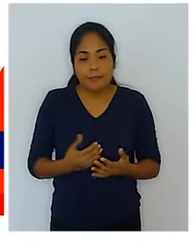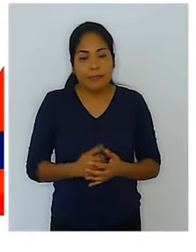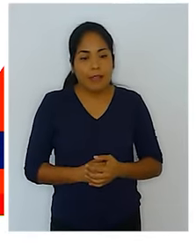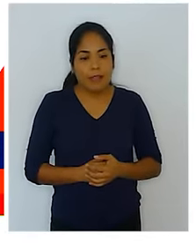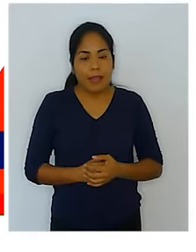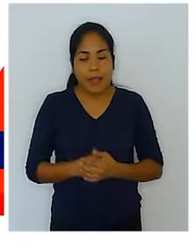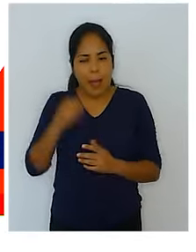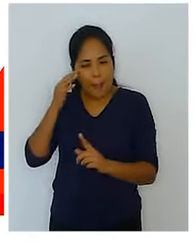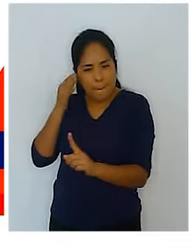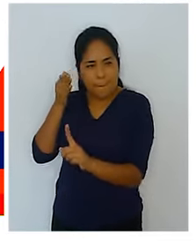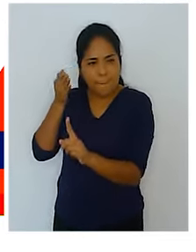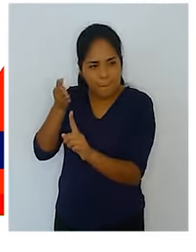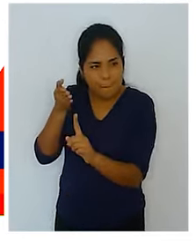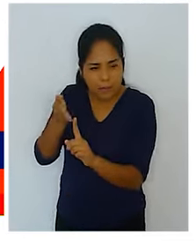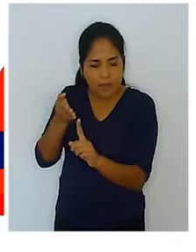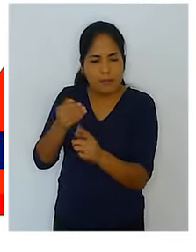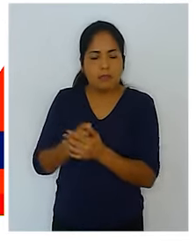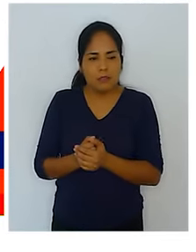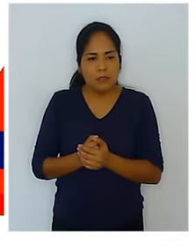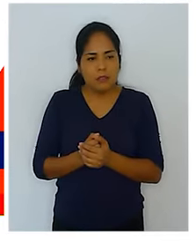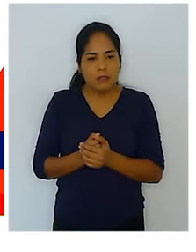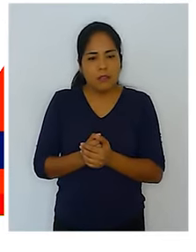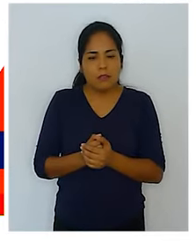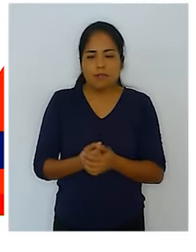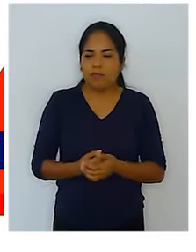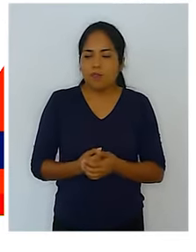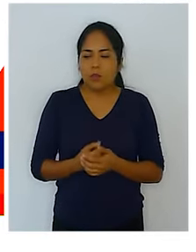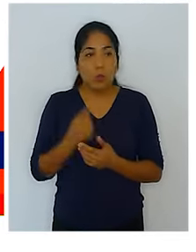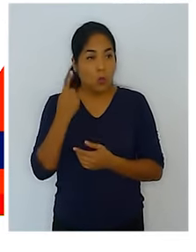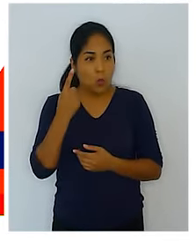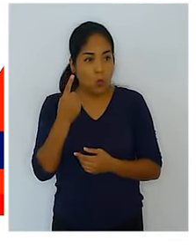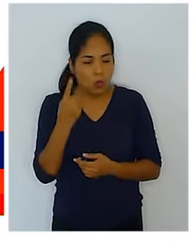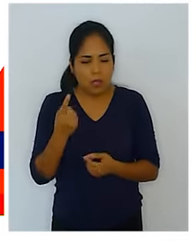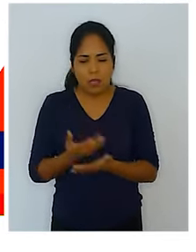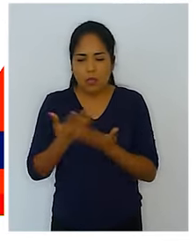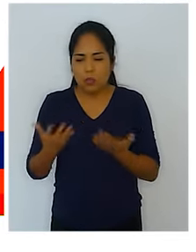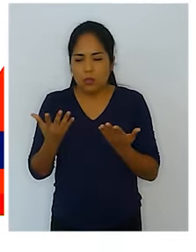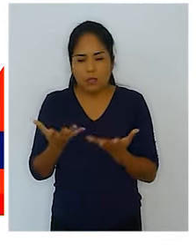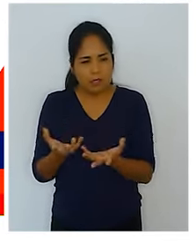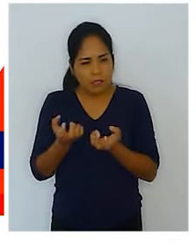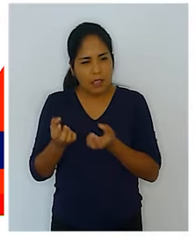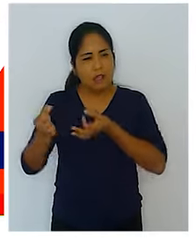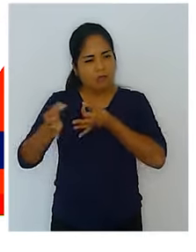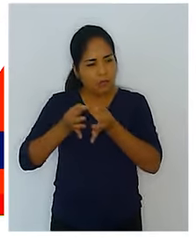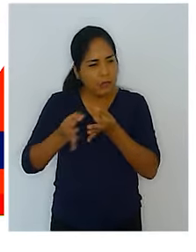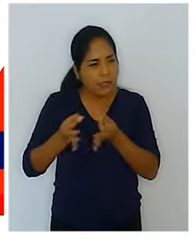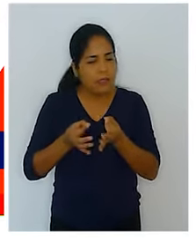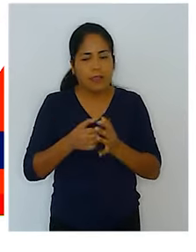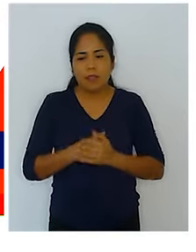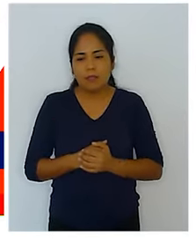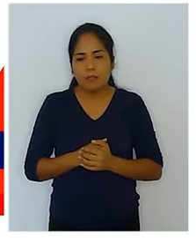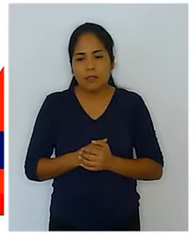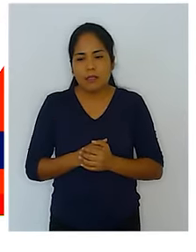¿no? En esa línea, Claudia, una de las cosas principales que yo quiero rescatar